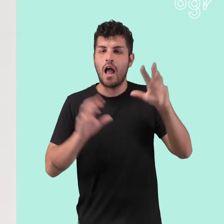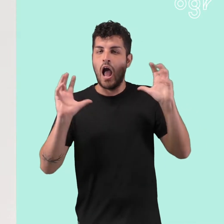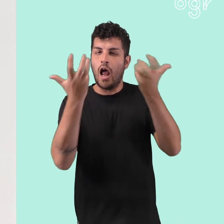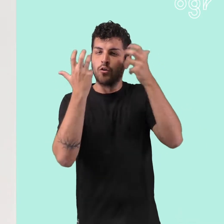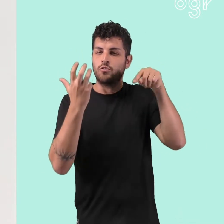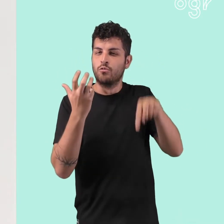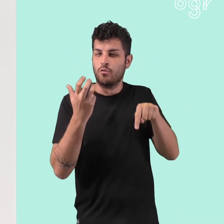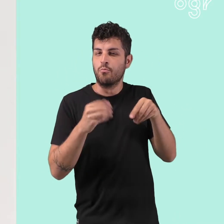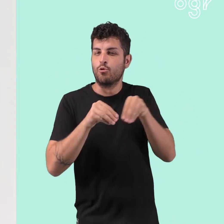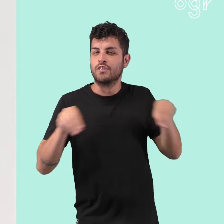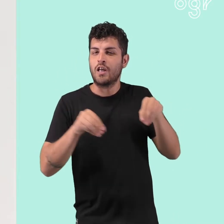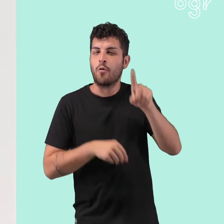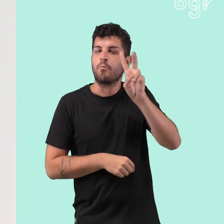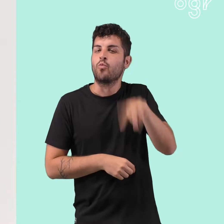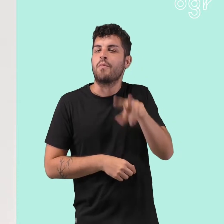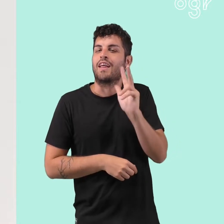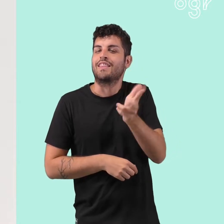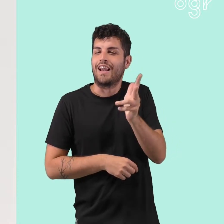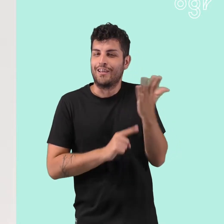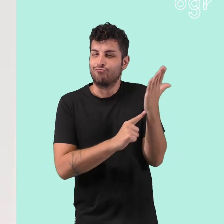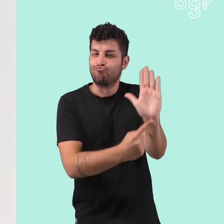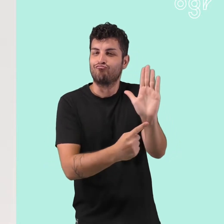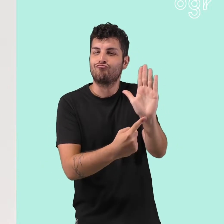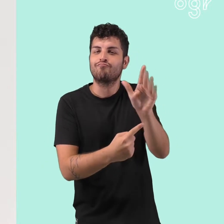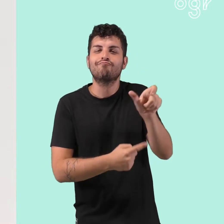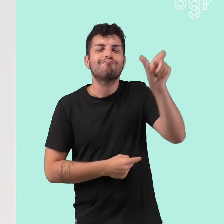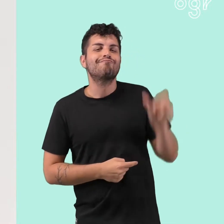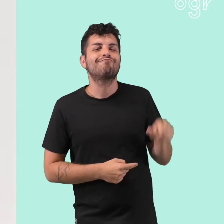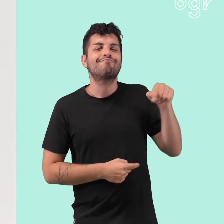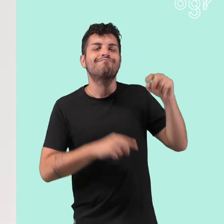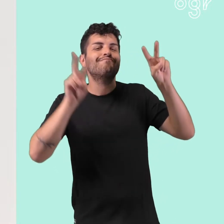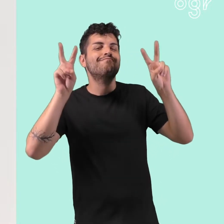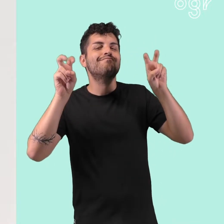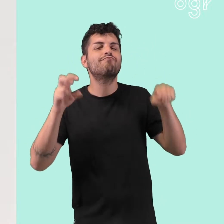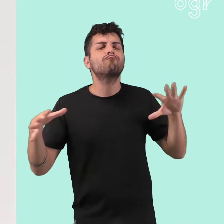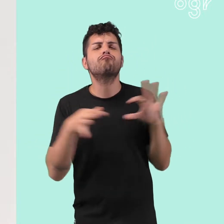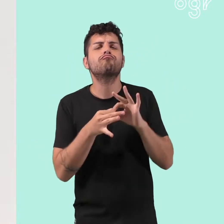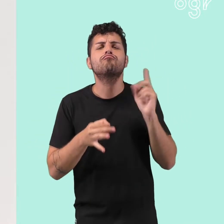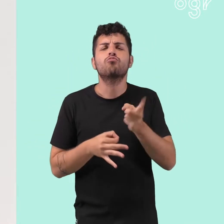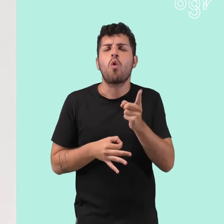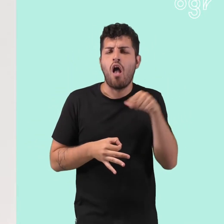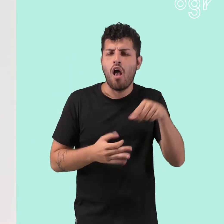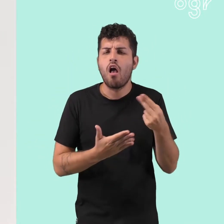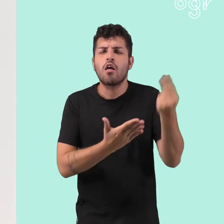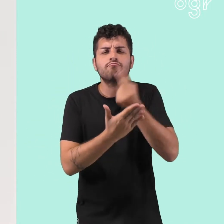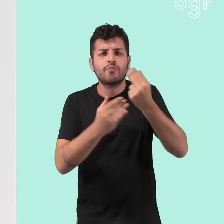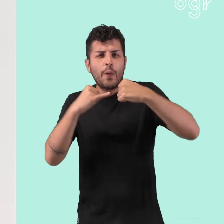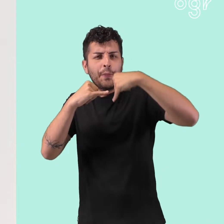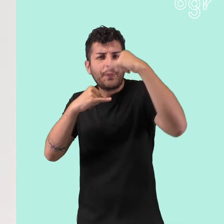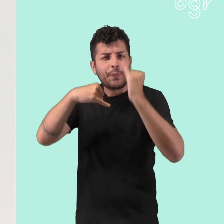Presentata al Malmo Art Museum nel 2013, Dona The Manual Labor Series è